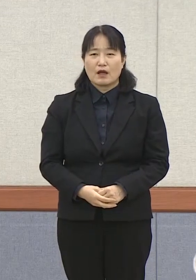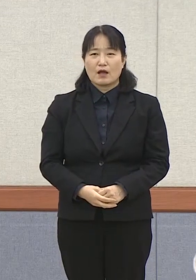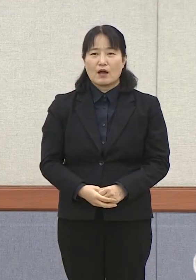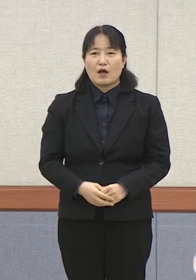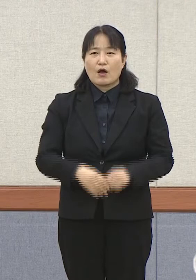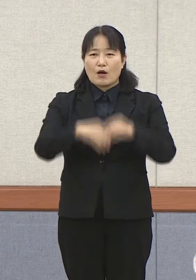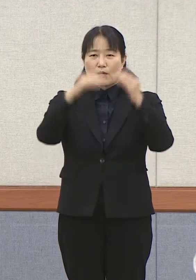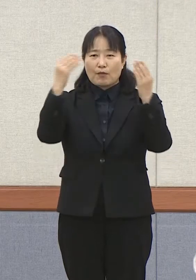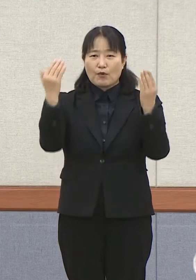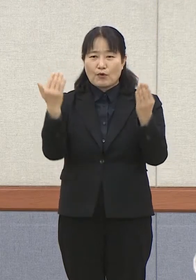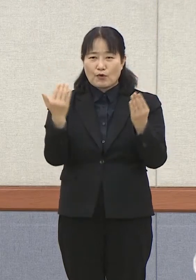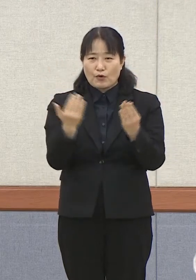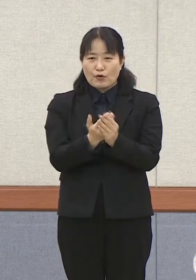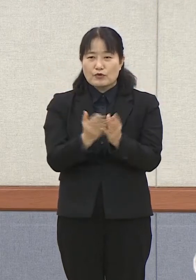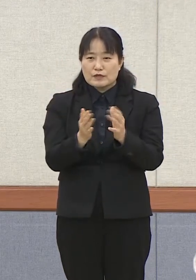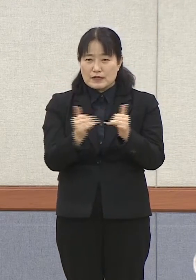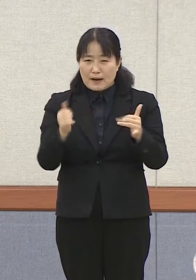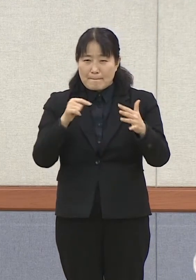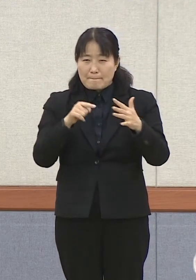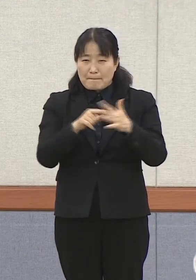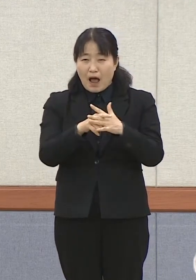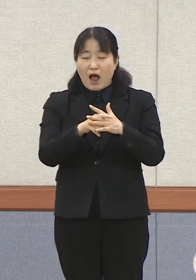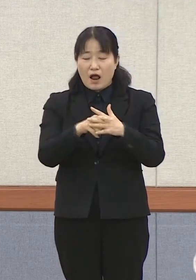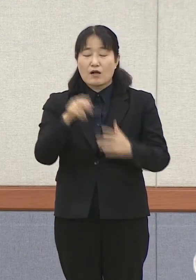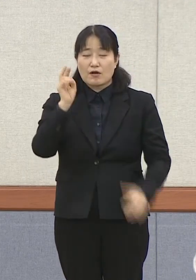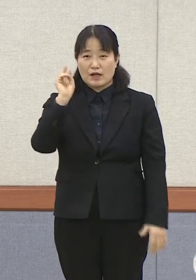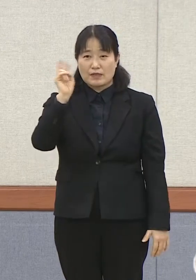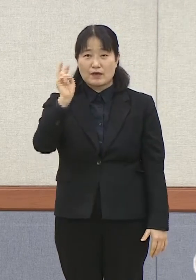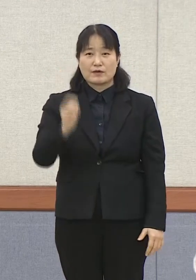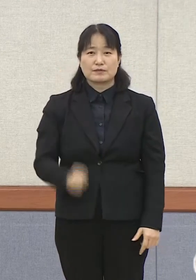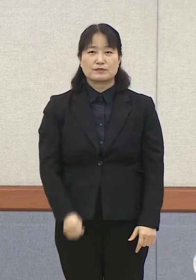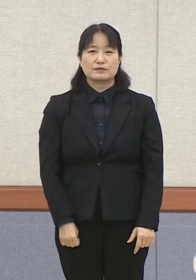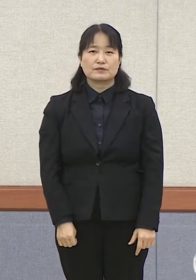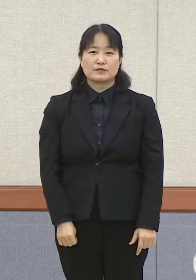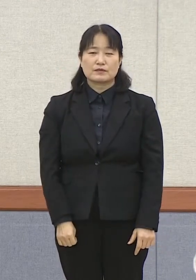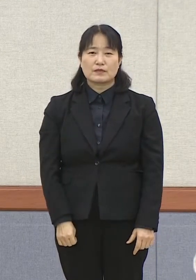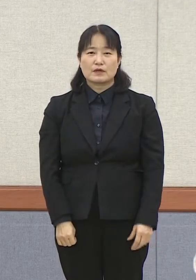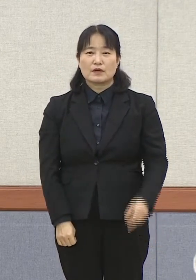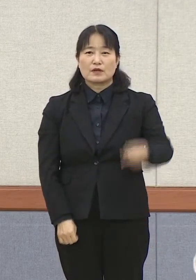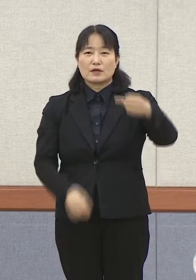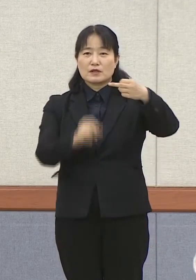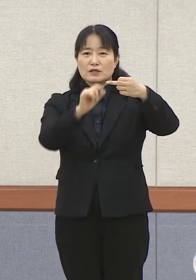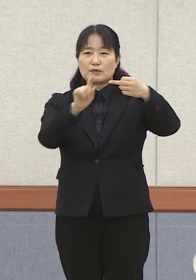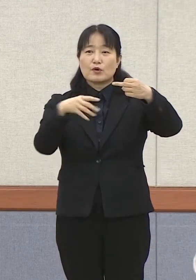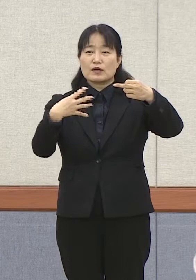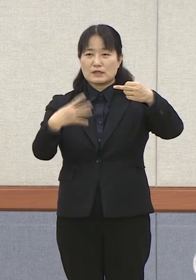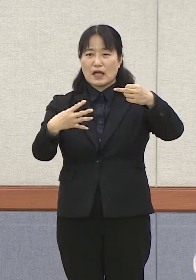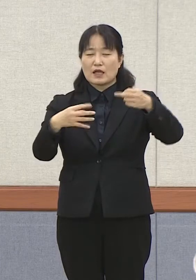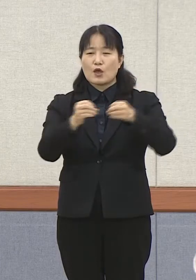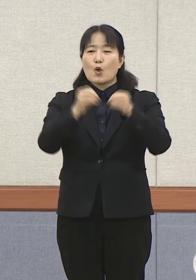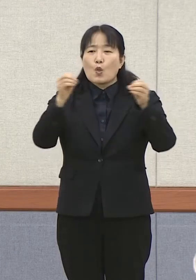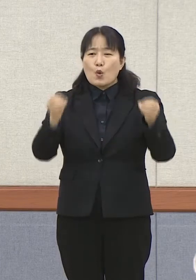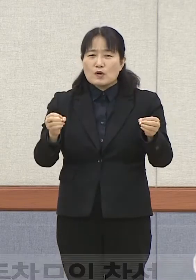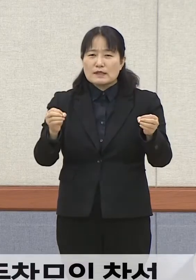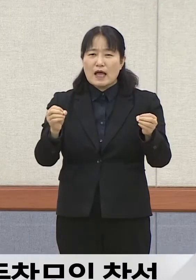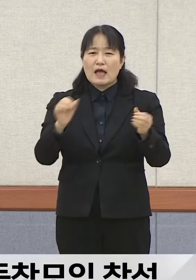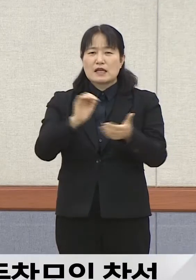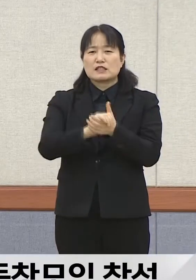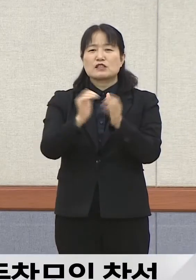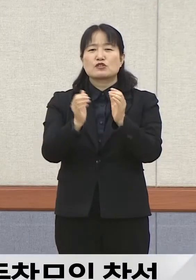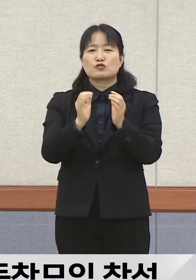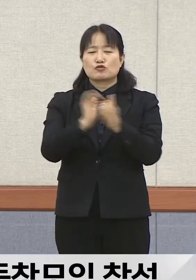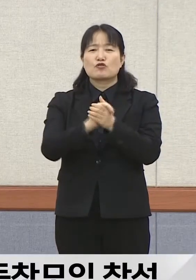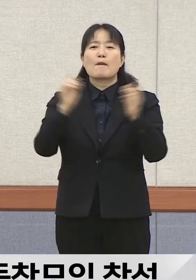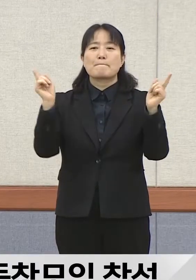파악이 될 것으로 예상됩니다. 그 다음에 12월 4일 날 등창 모임이 있었습니다. 이